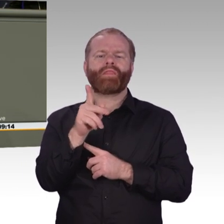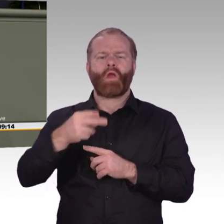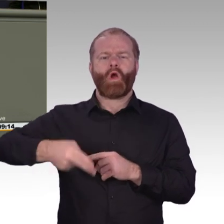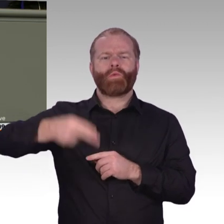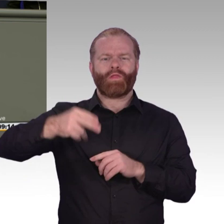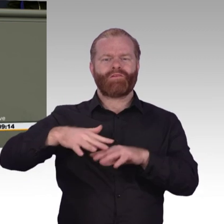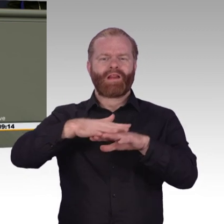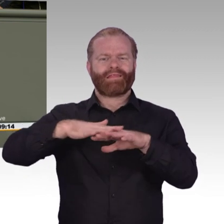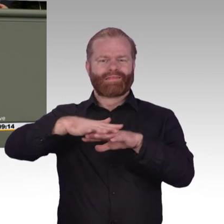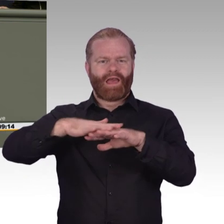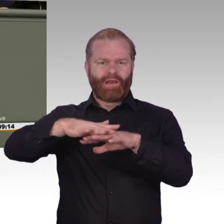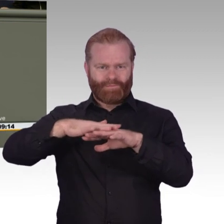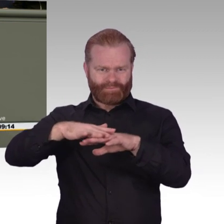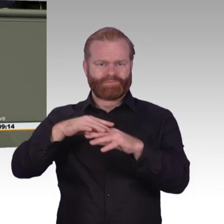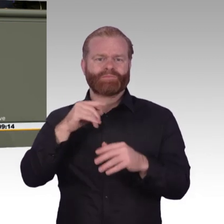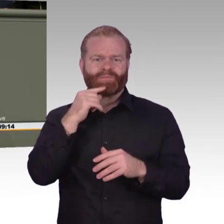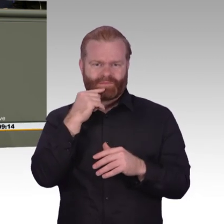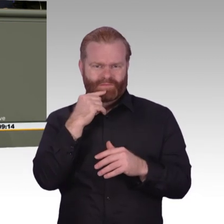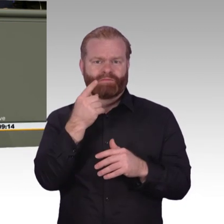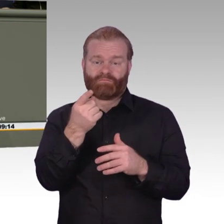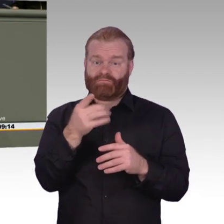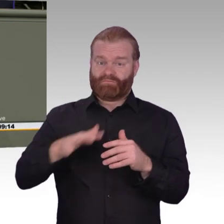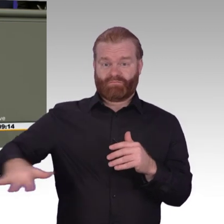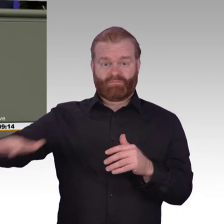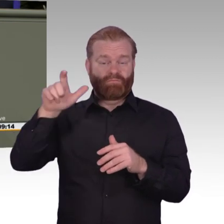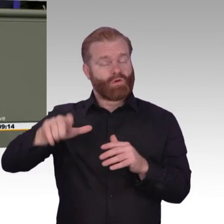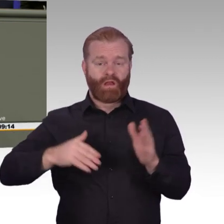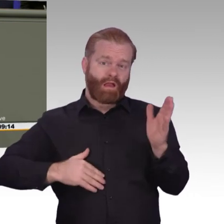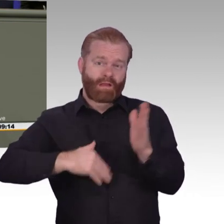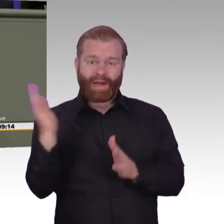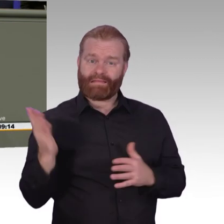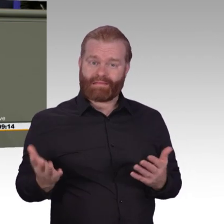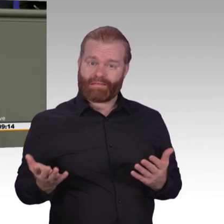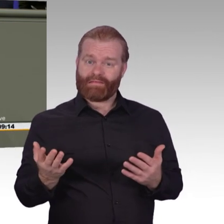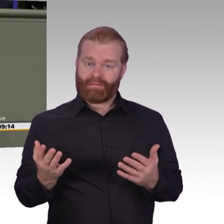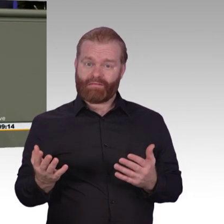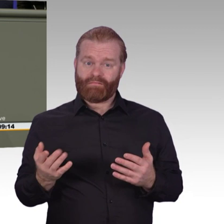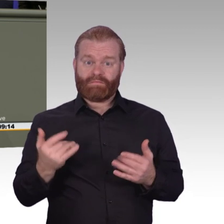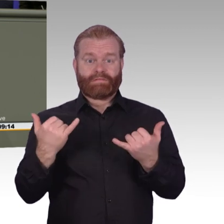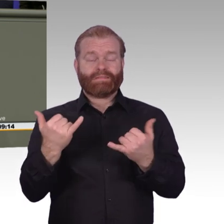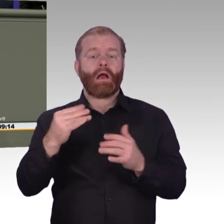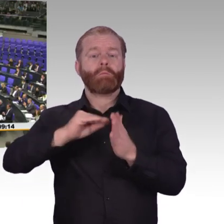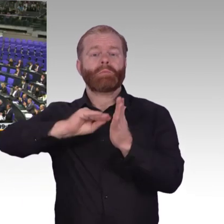Sie werden von Ihnen wahlweise als Bots oder als Mob beschimpft. Schämen Sie sich, meine Damen und Herren, schämen Sie sich in Grund und Boden.